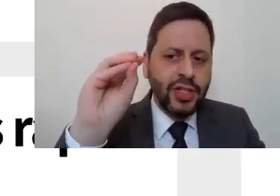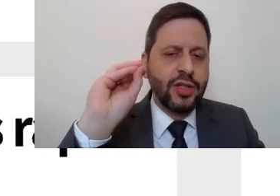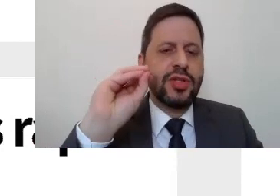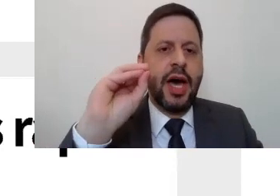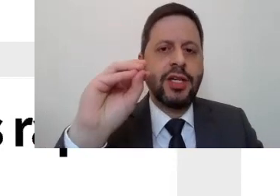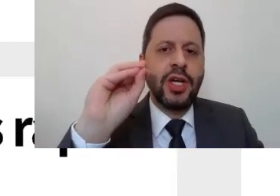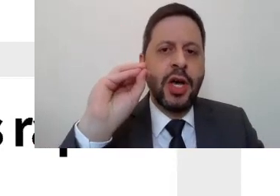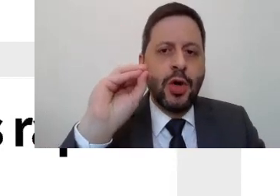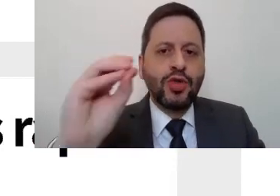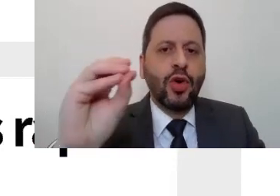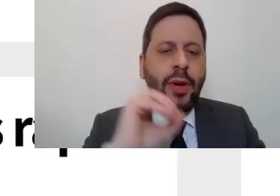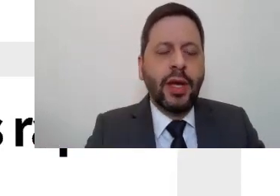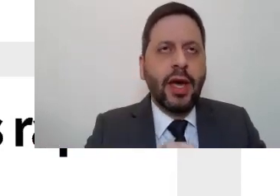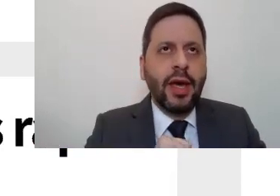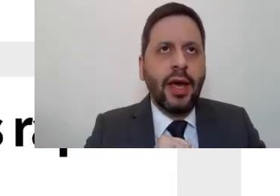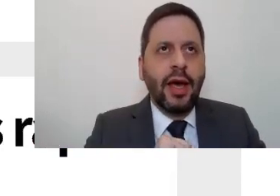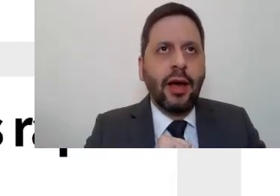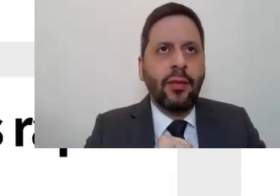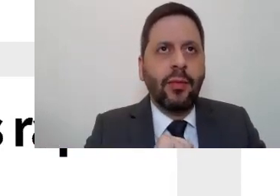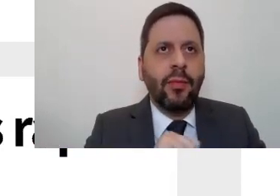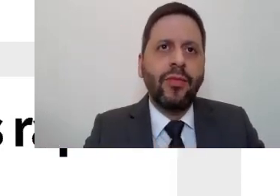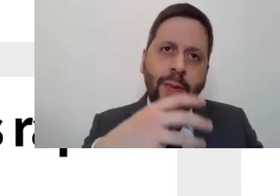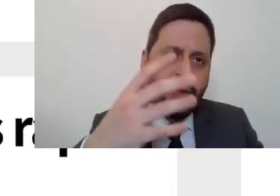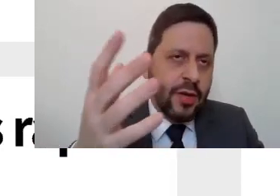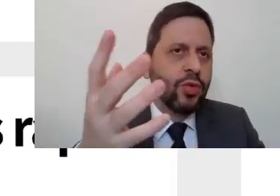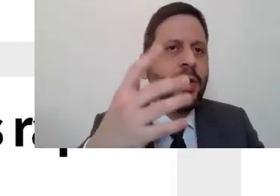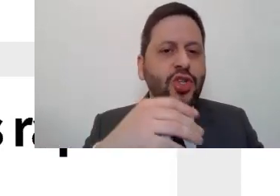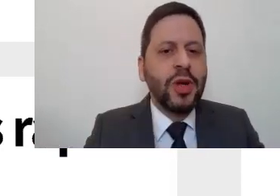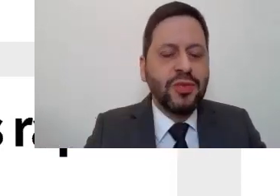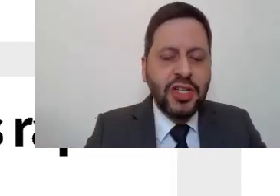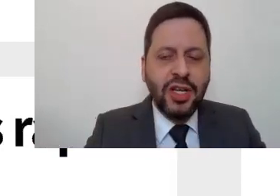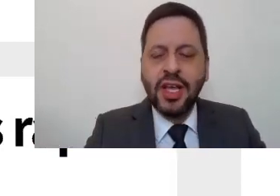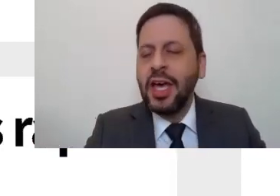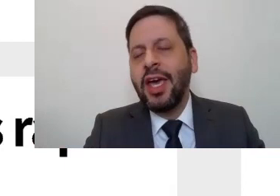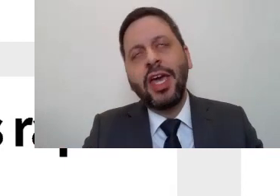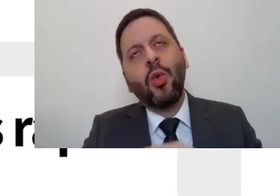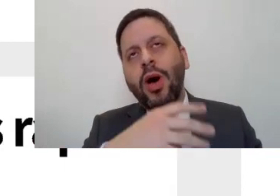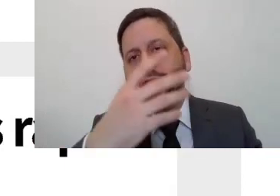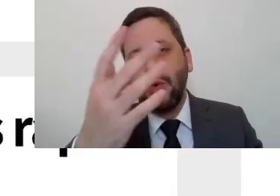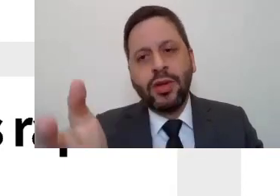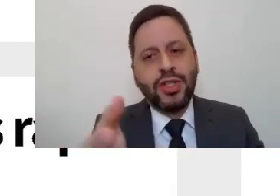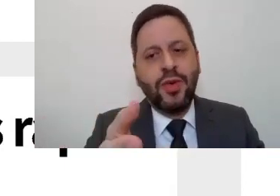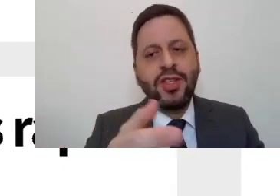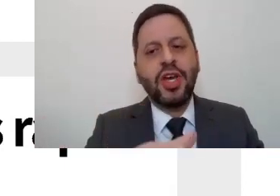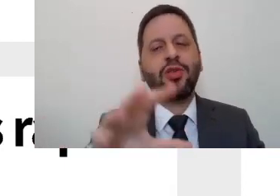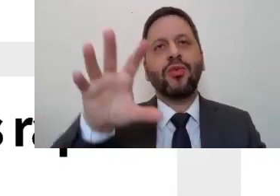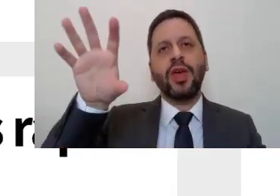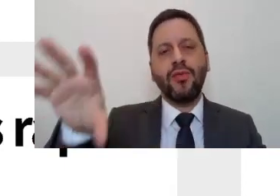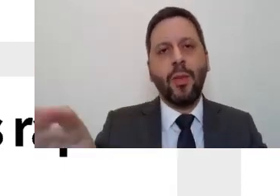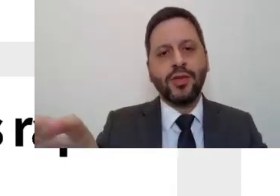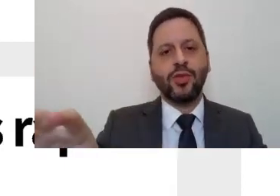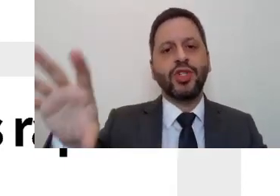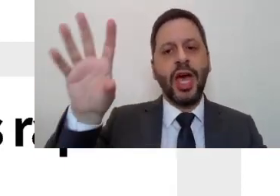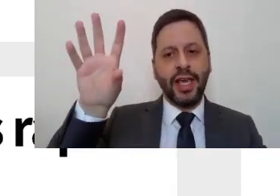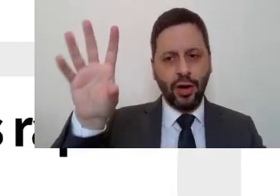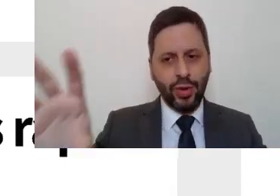nas redes sociais sobre, enfim, para ver se eventualmente tinha uma atividade ilícita. E quantas e quantas vezes eu não